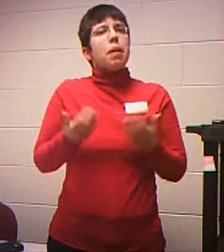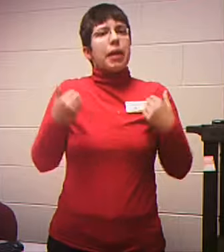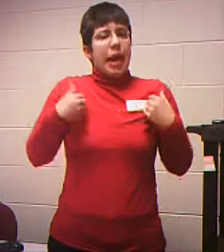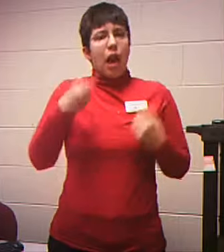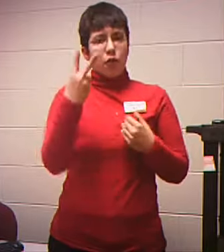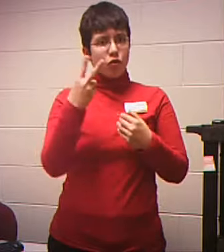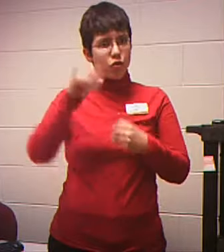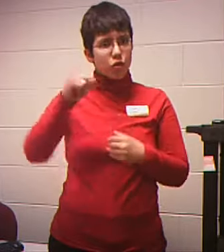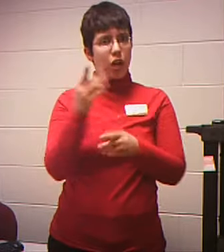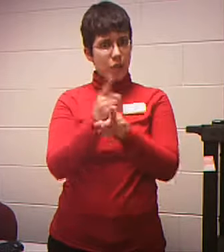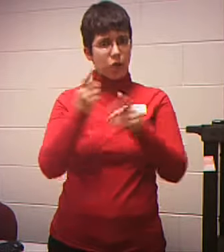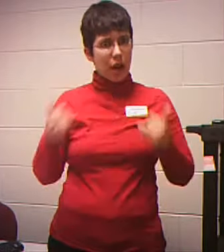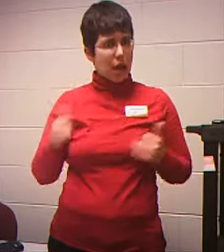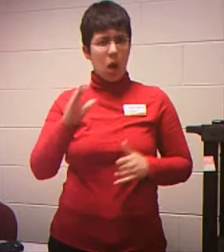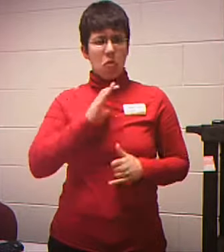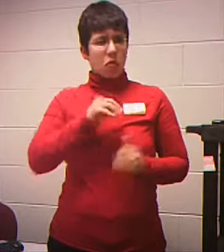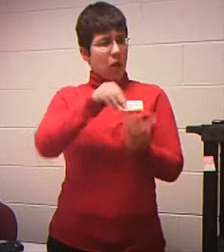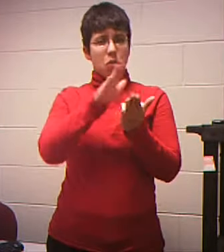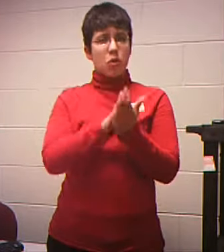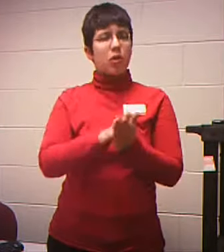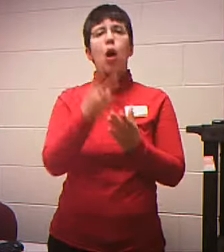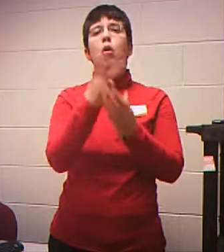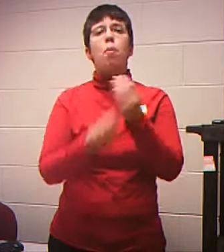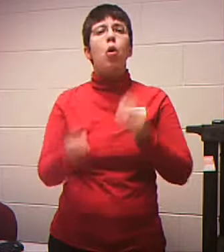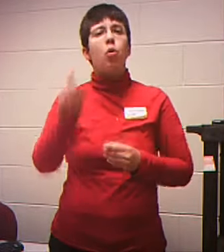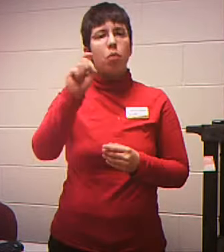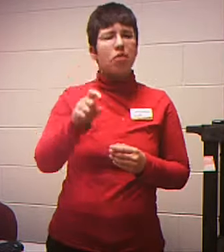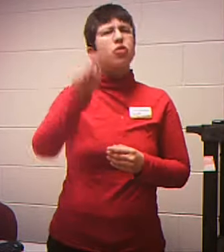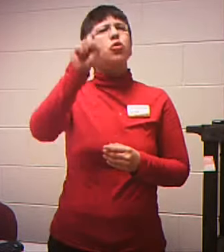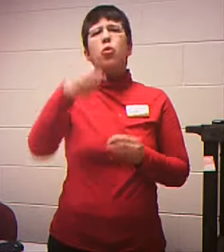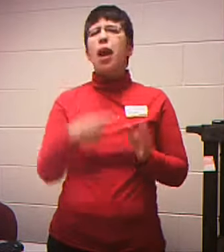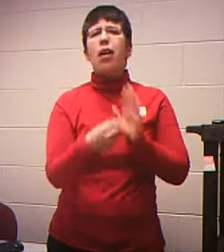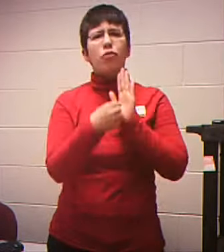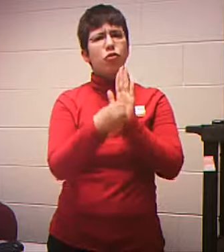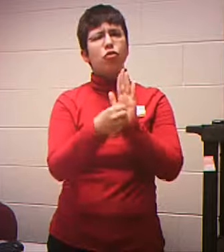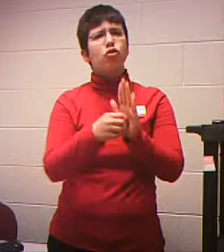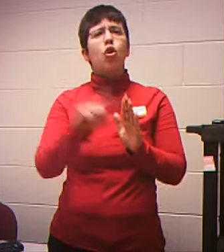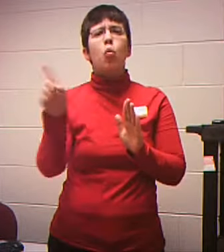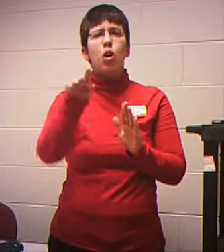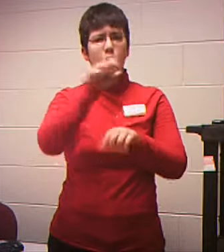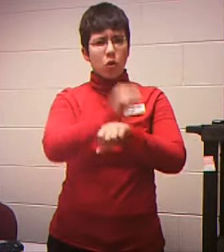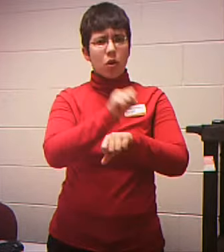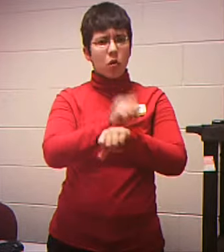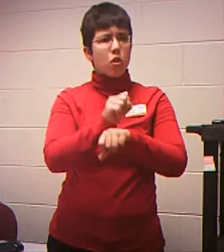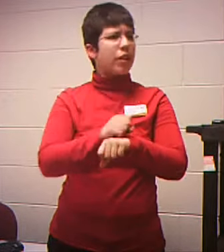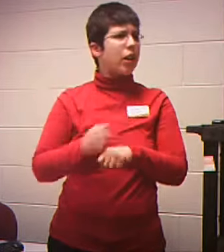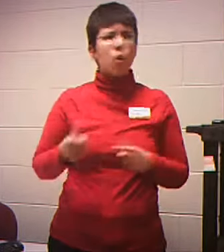Two jobs at the moment But just know That you will Have to show Where you've been working Or what you've been doing For the last two